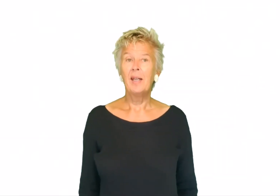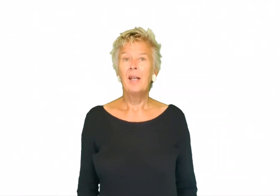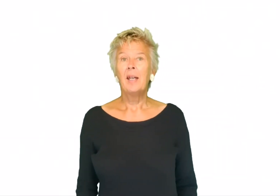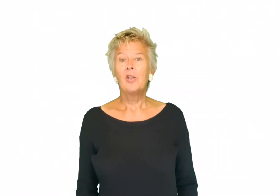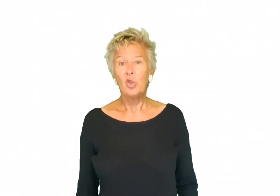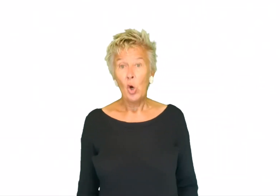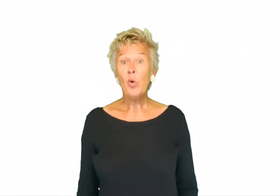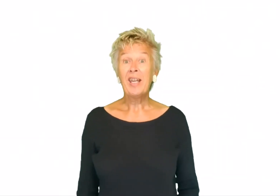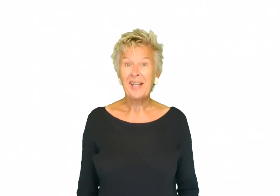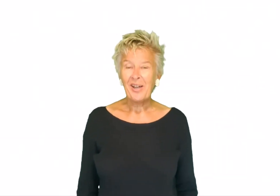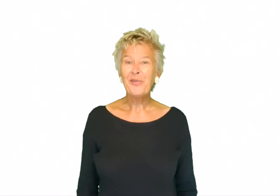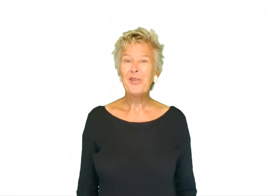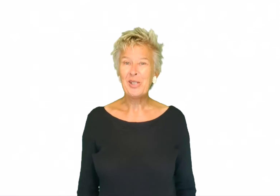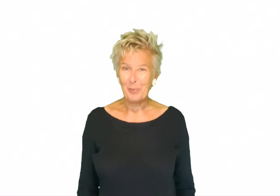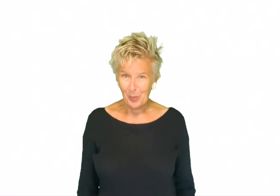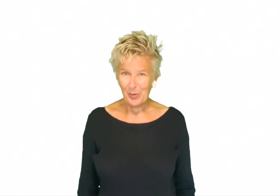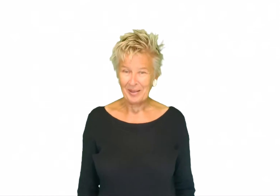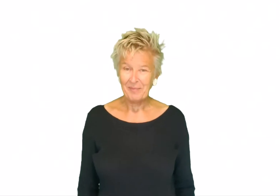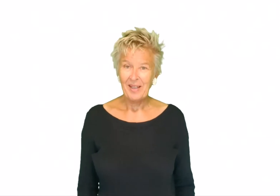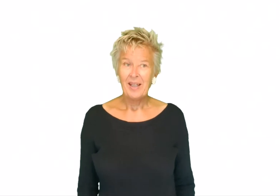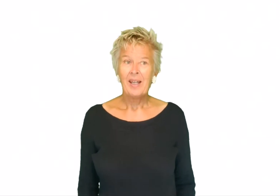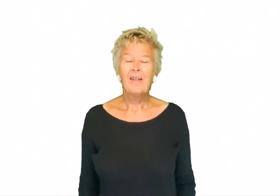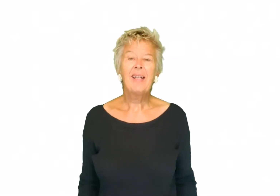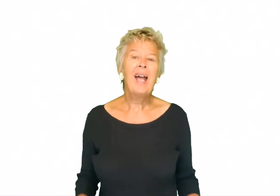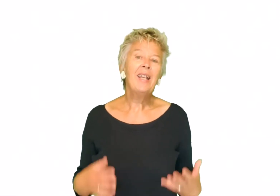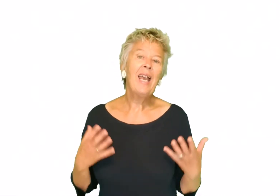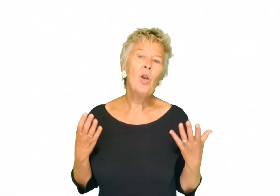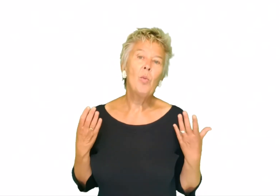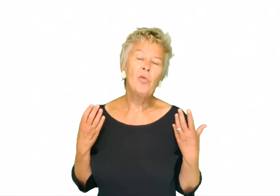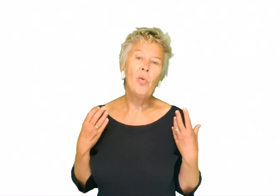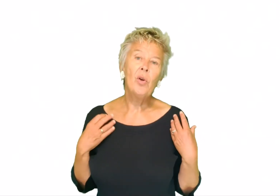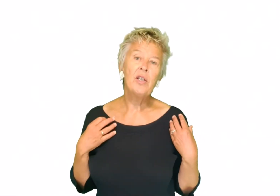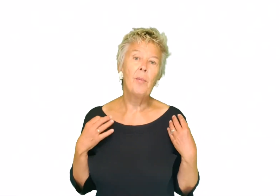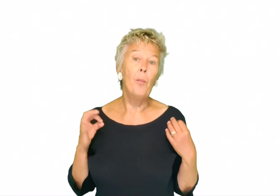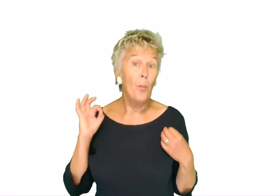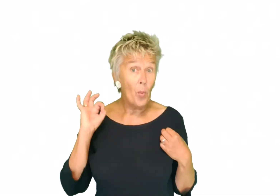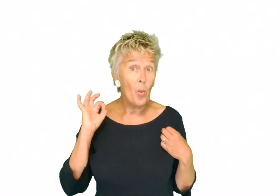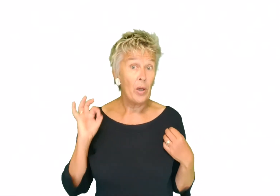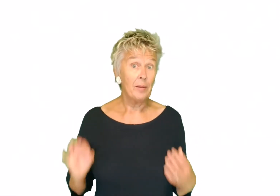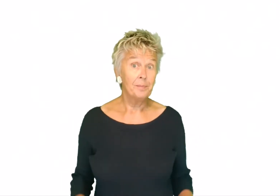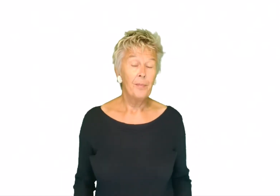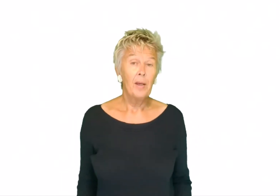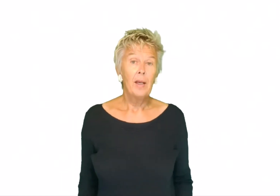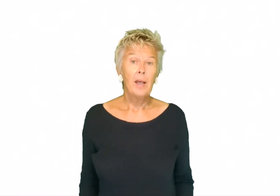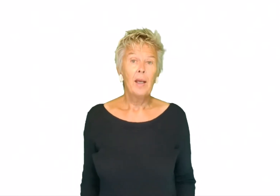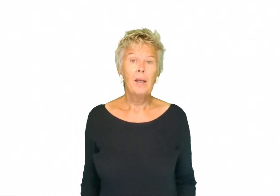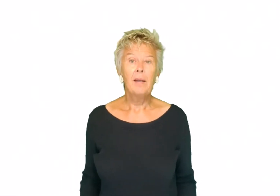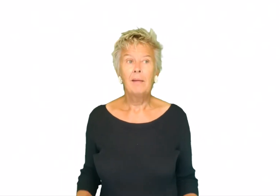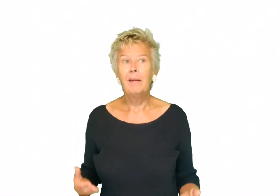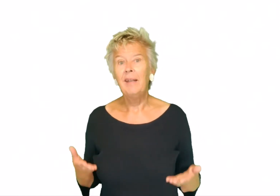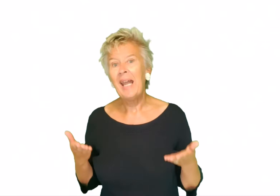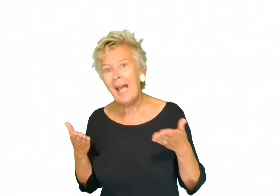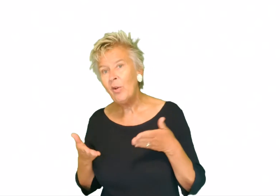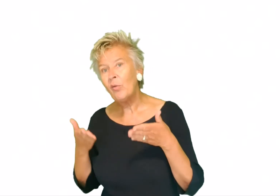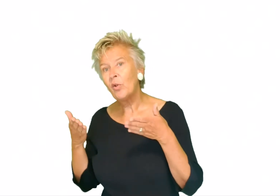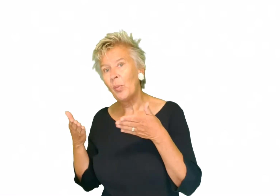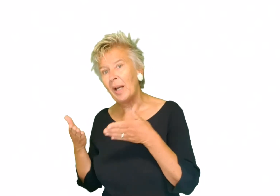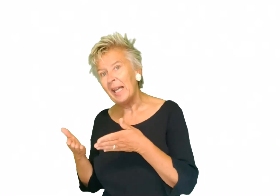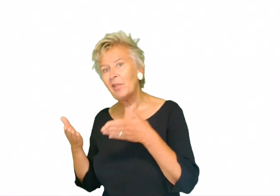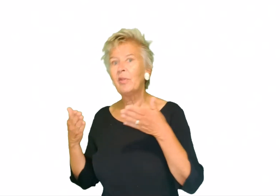Zo gigantisch mooi. Het gaat eigenlijk om het woordje mooi. En de nadruk wordt opgelegd